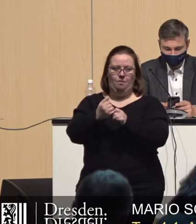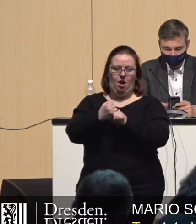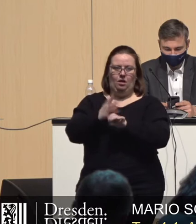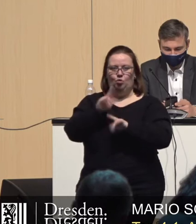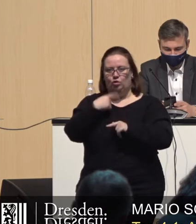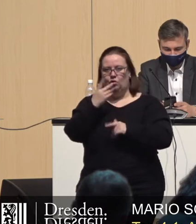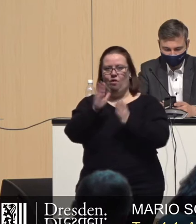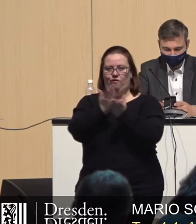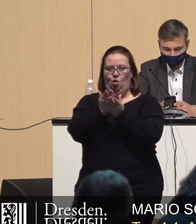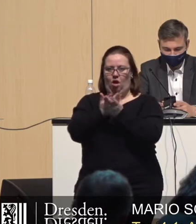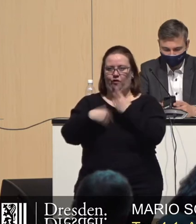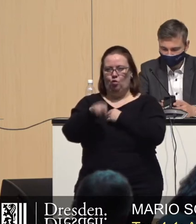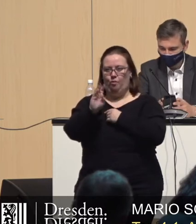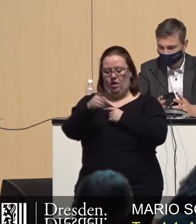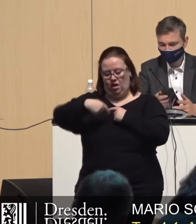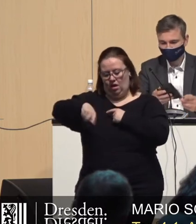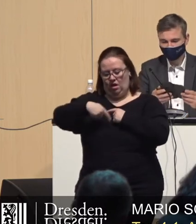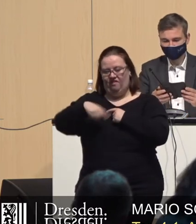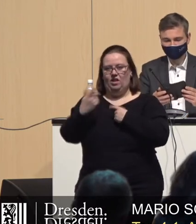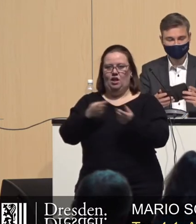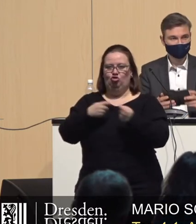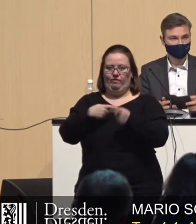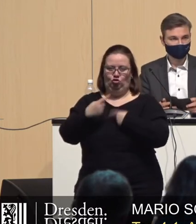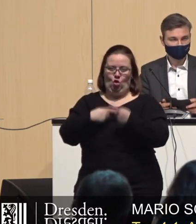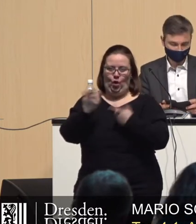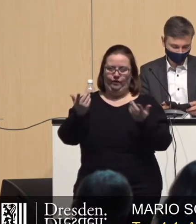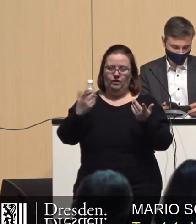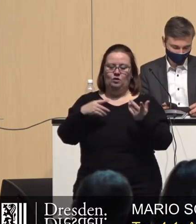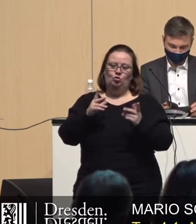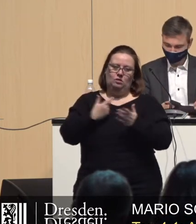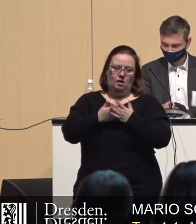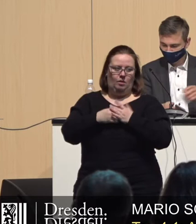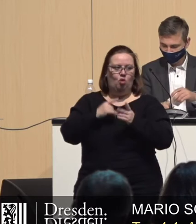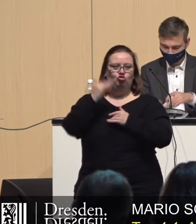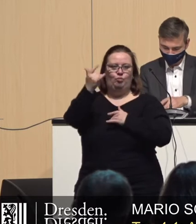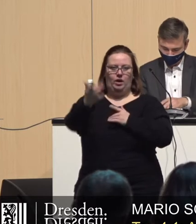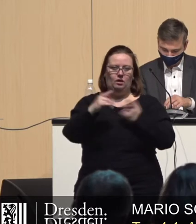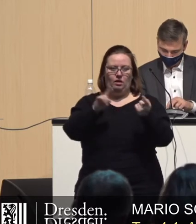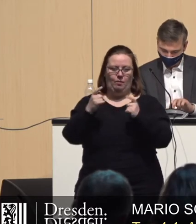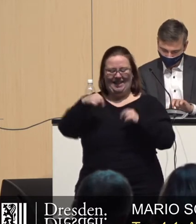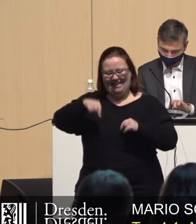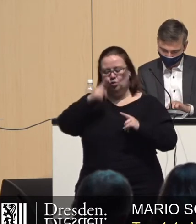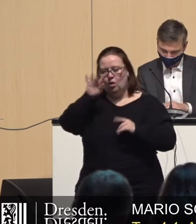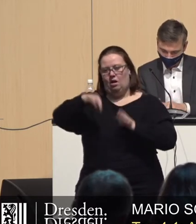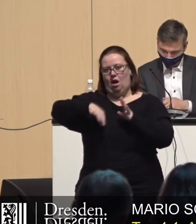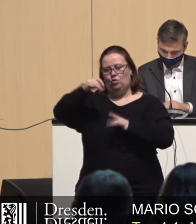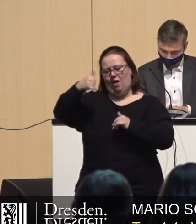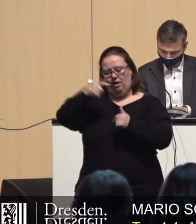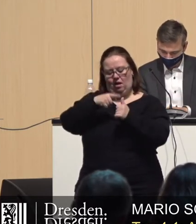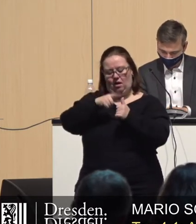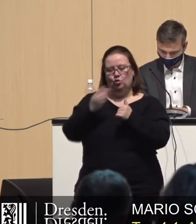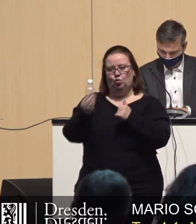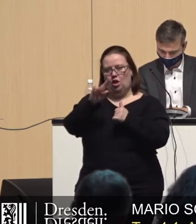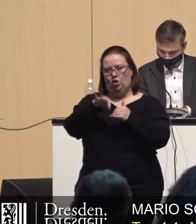Dazu gibt es die Vorlage des OB, die jetzt im Geschäftsgang ist. Und dazu kommt dann, wie gesagt, die Debatte. Hier geht es, wie gesagt, nur um diese eine